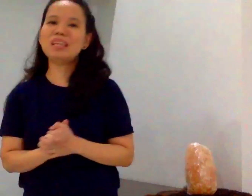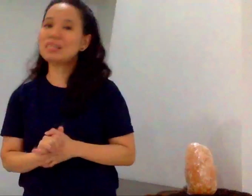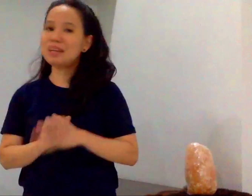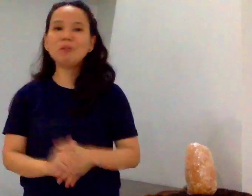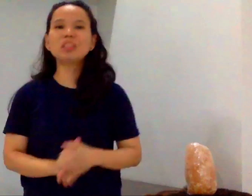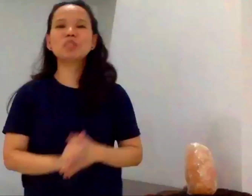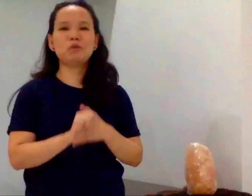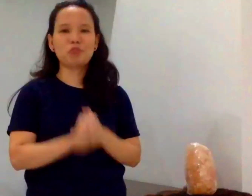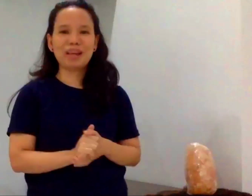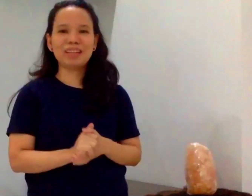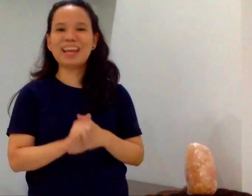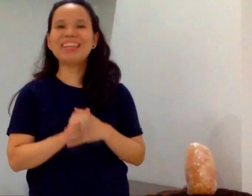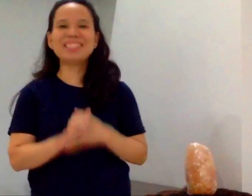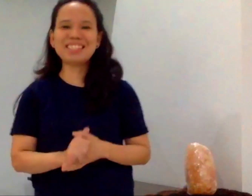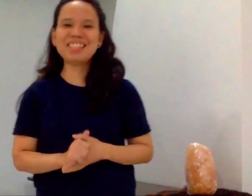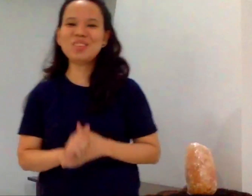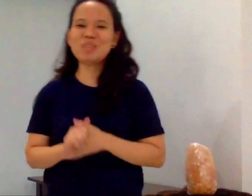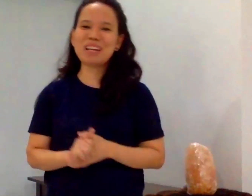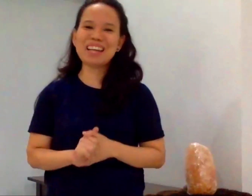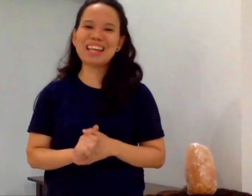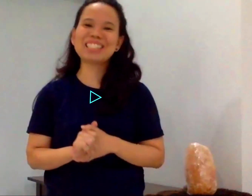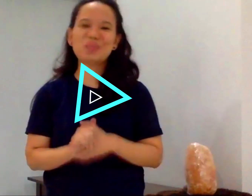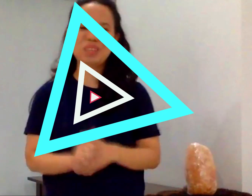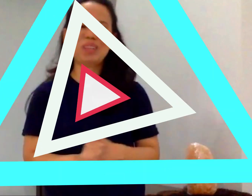Salamash my friend and I'll see you in my next video.